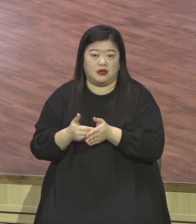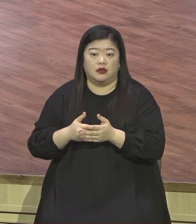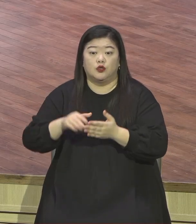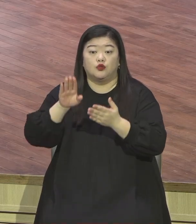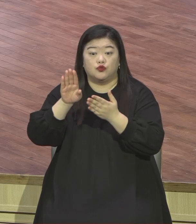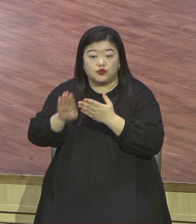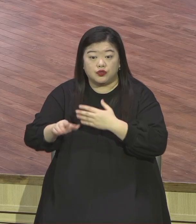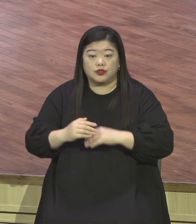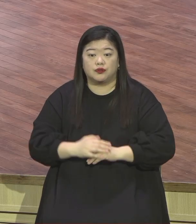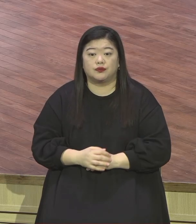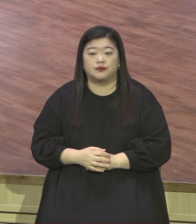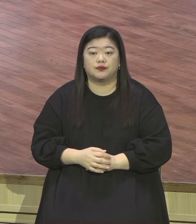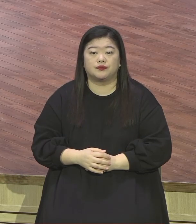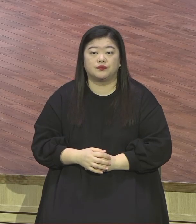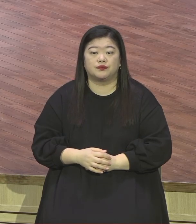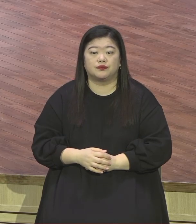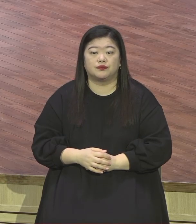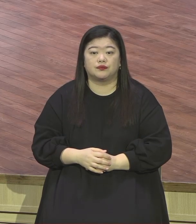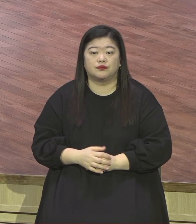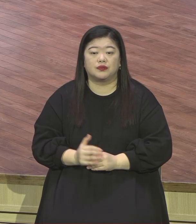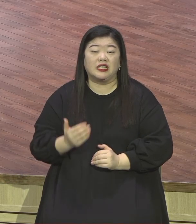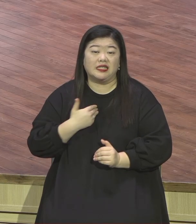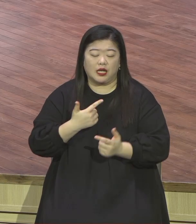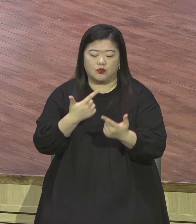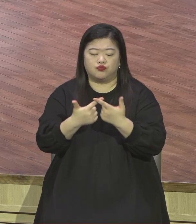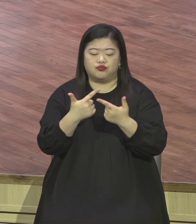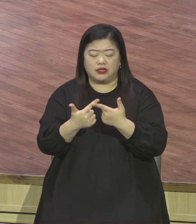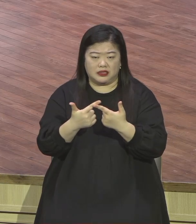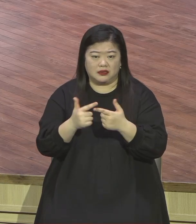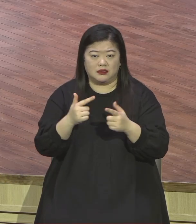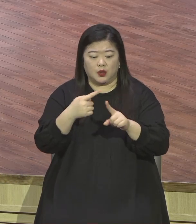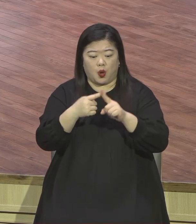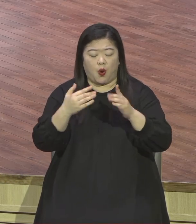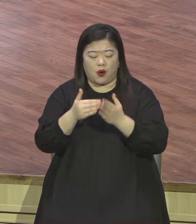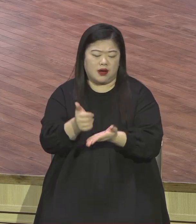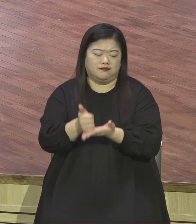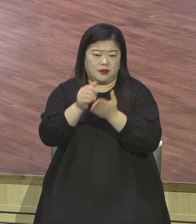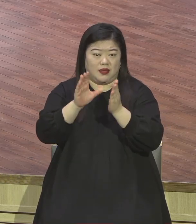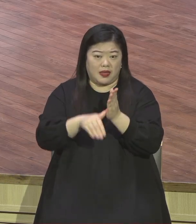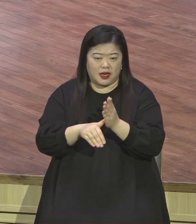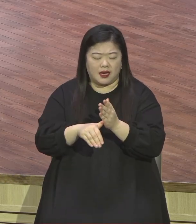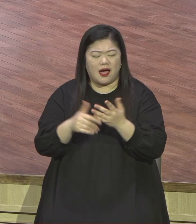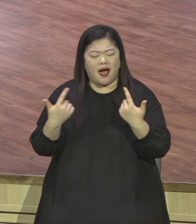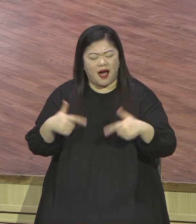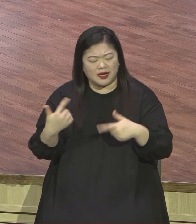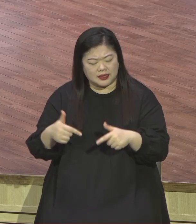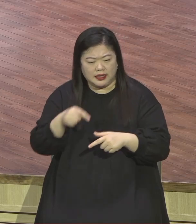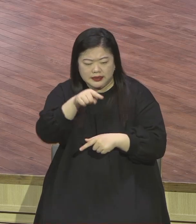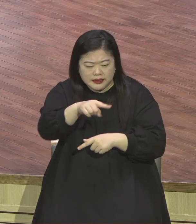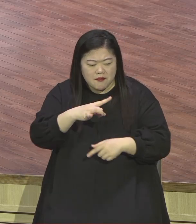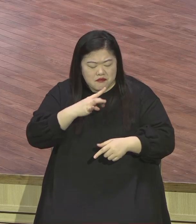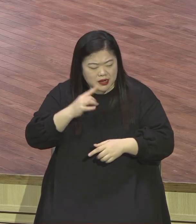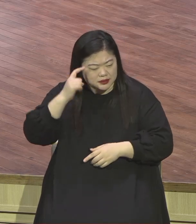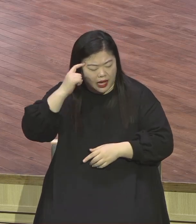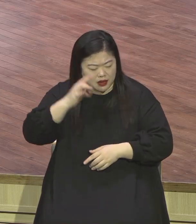갑절의 부흥이 없은 적이 없습니다 무슨 말입니까 24시 하니까 한 번 하면 끝이었어요